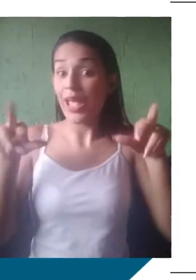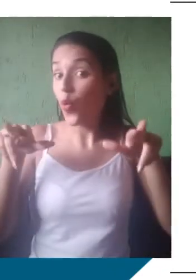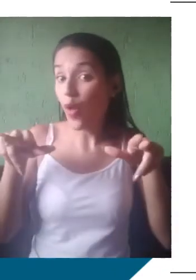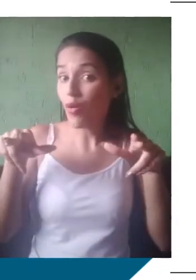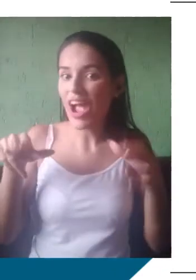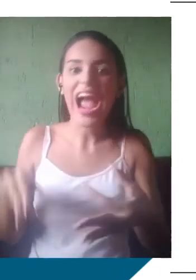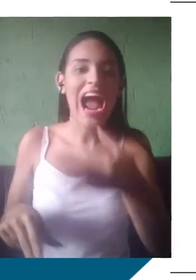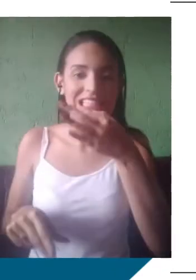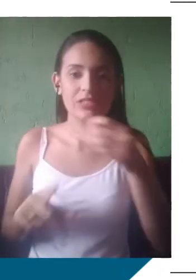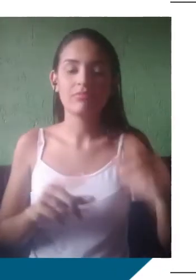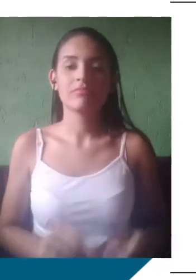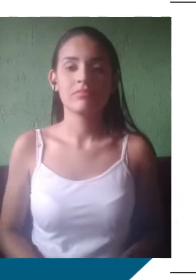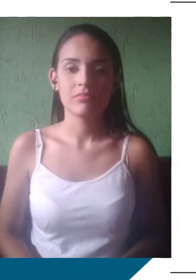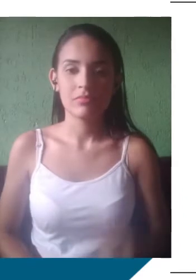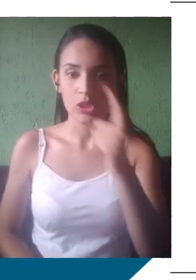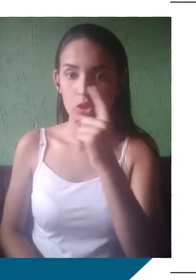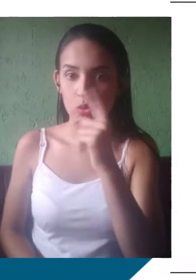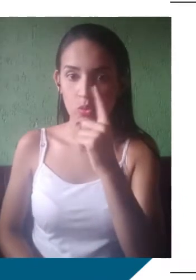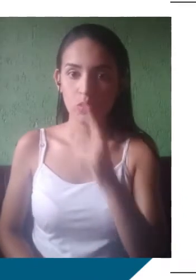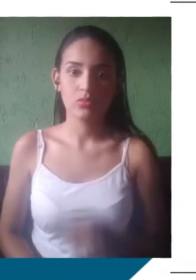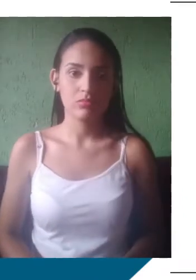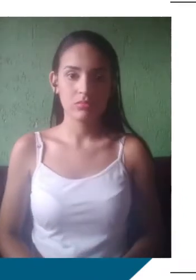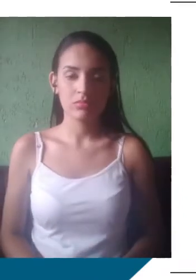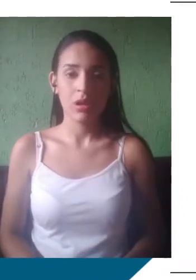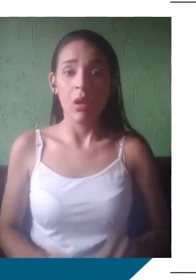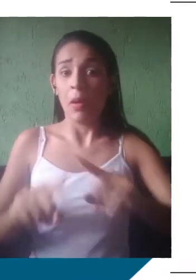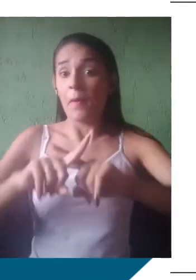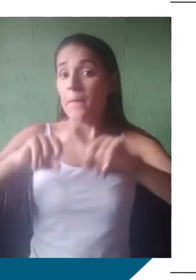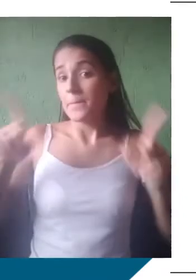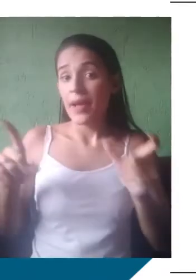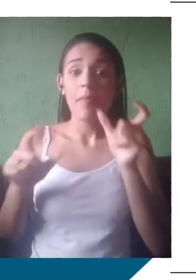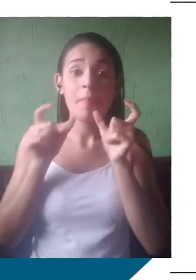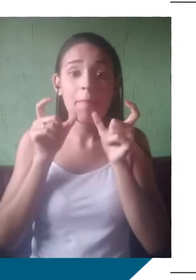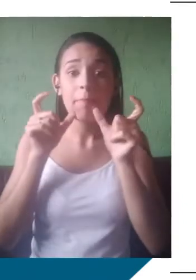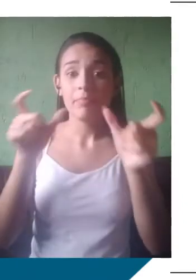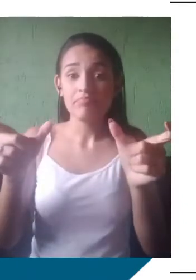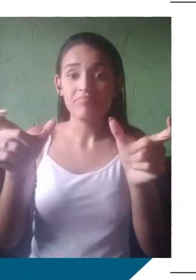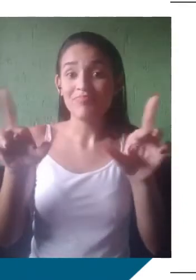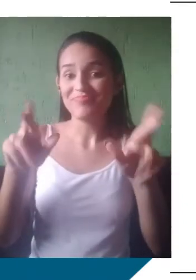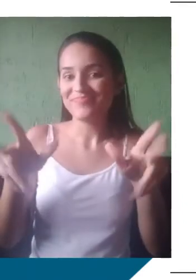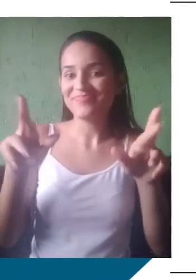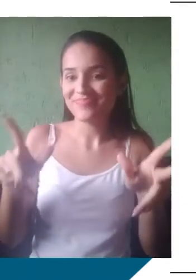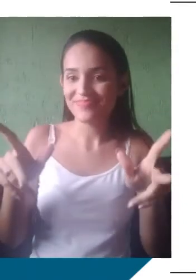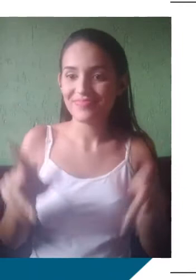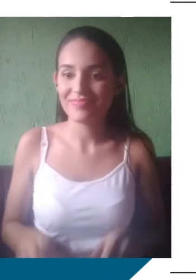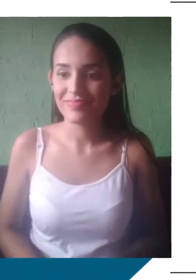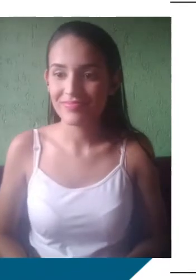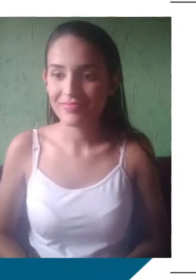vários nomes de salgados que tem numa localidade, você pede um joelho, é uma coisa, né? Então, são variações